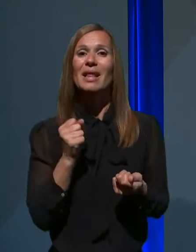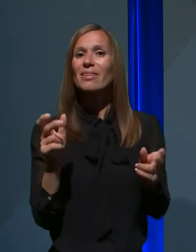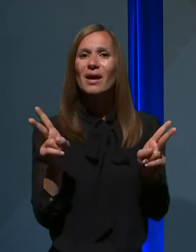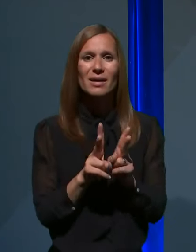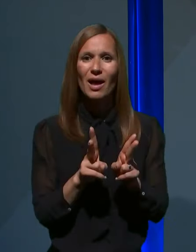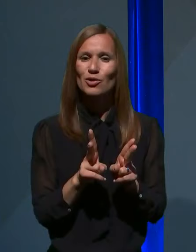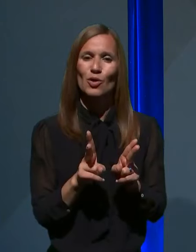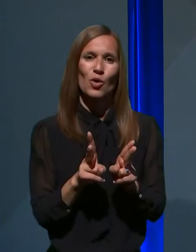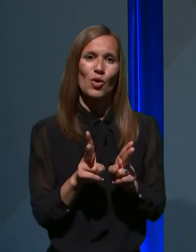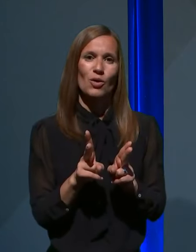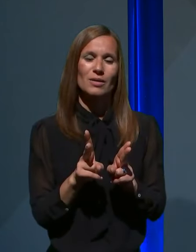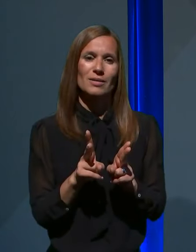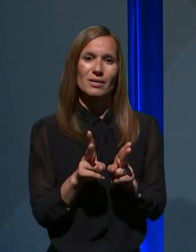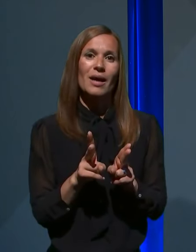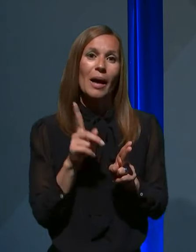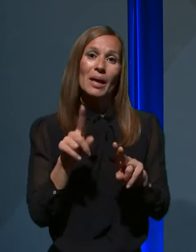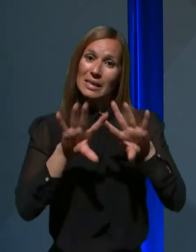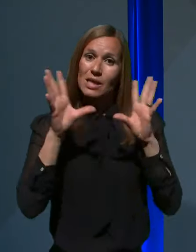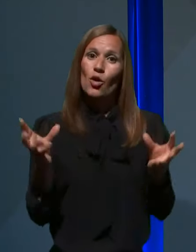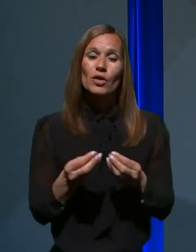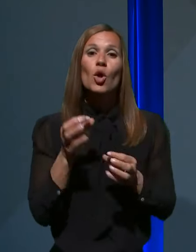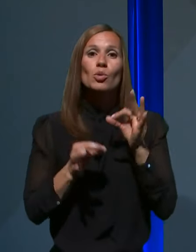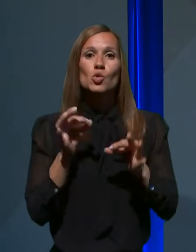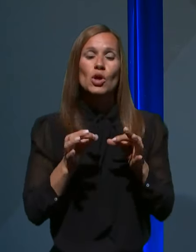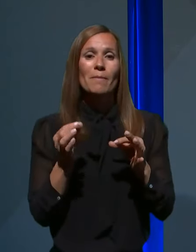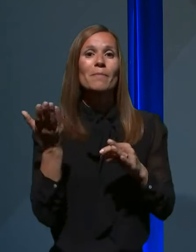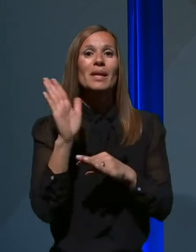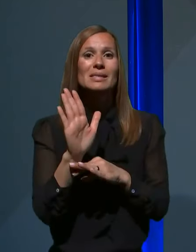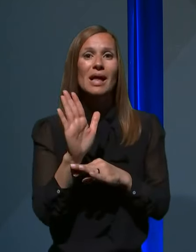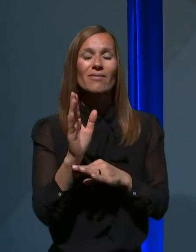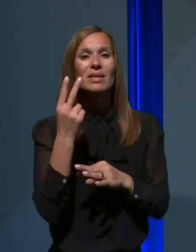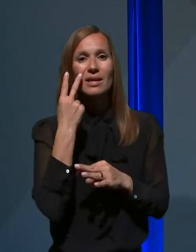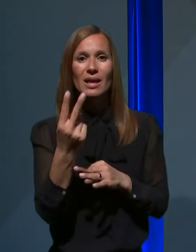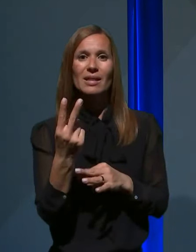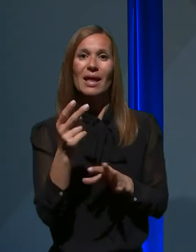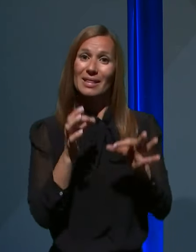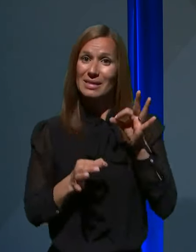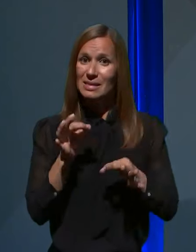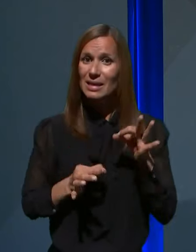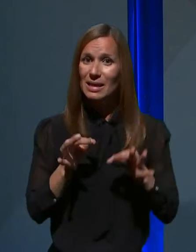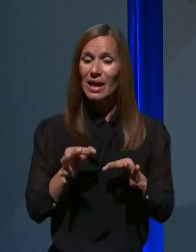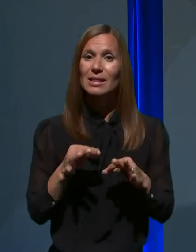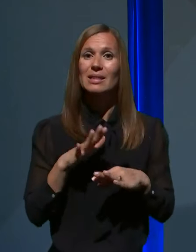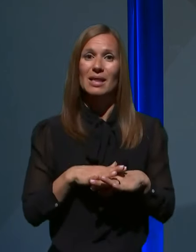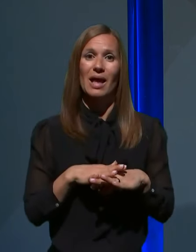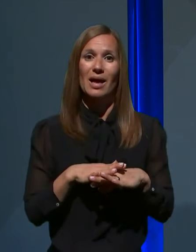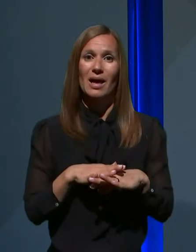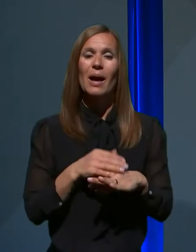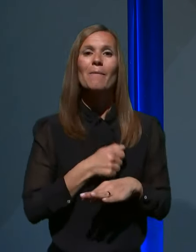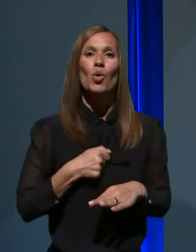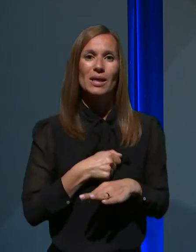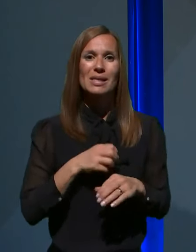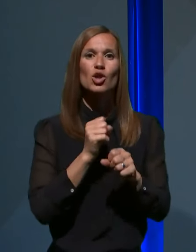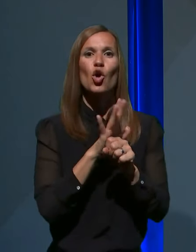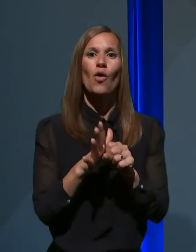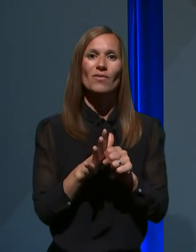in vseeno celovito poskušam predstaviti, kar se tiče testiranja na bolezen COVID